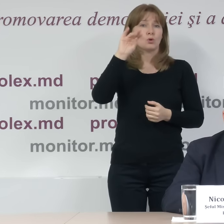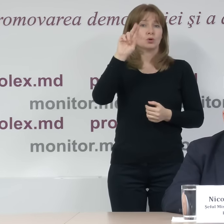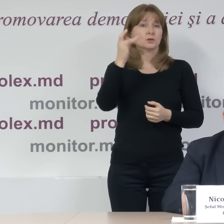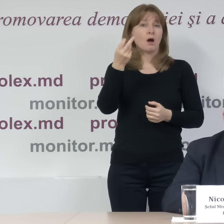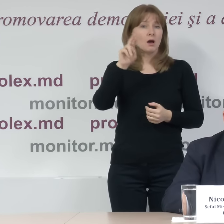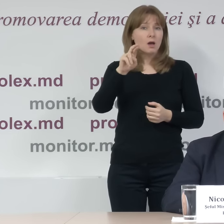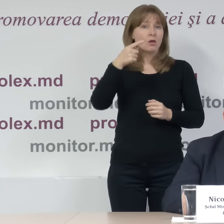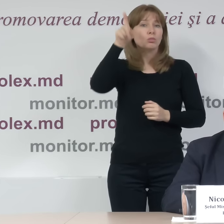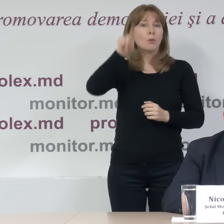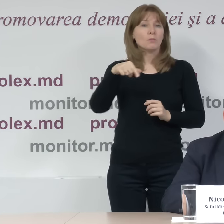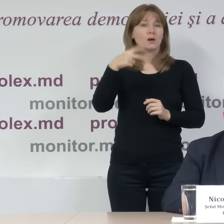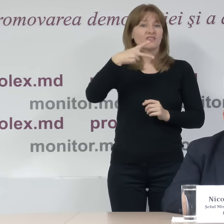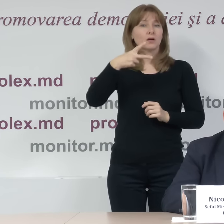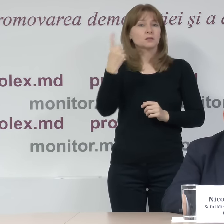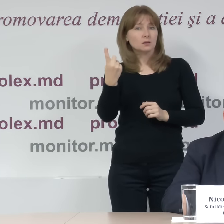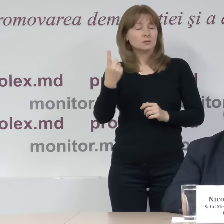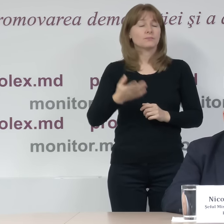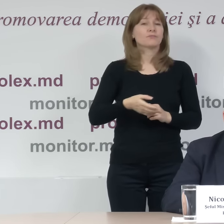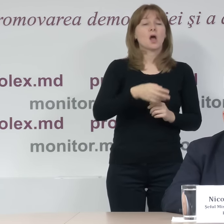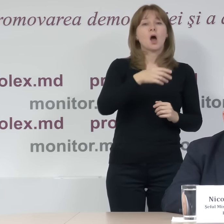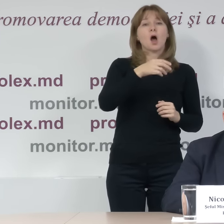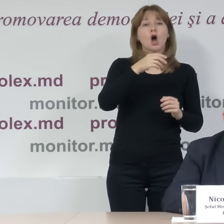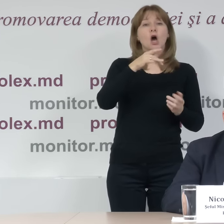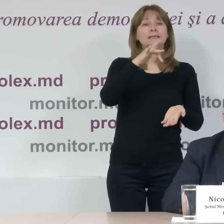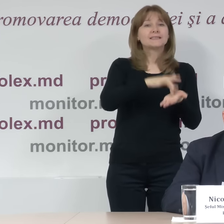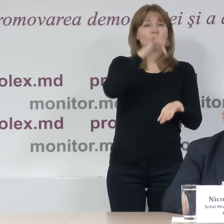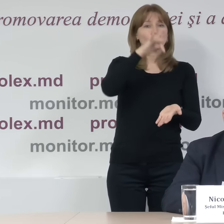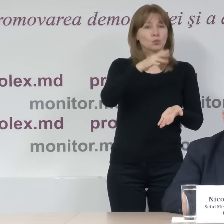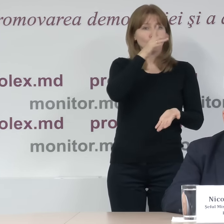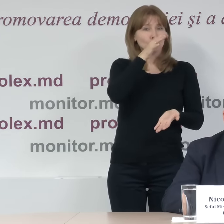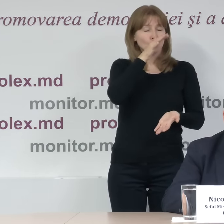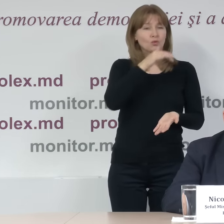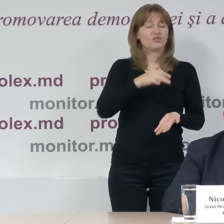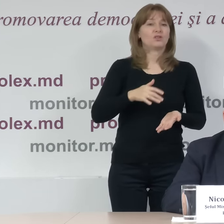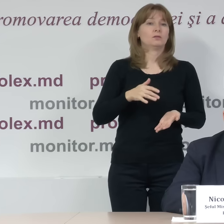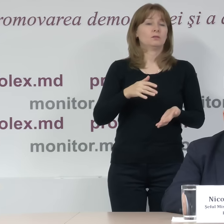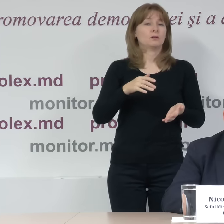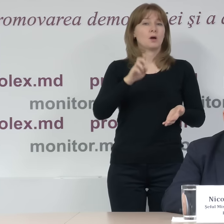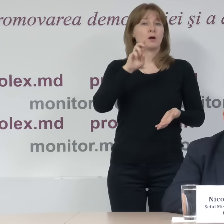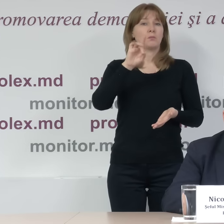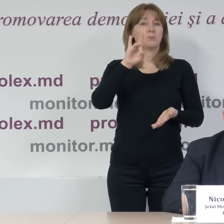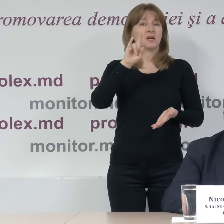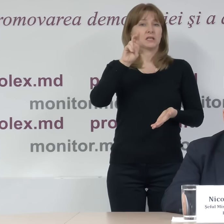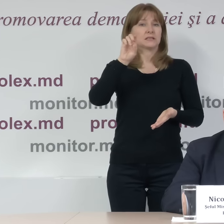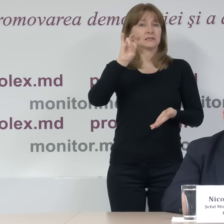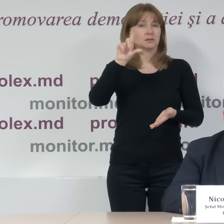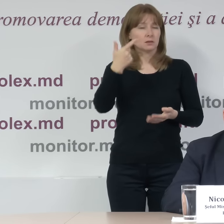secție 21, sectorul centru, secție 118 aici în Chișineu și Brânzieni, secție 22.